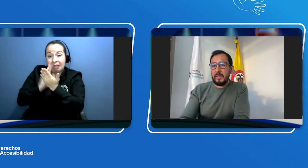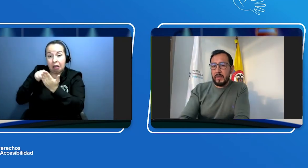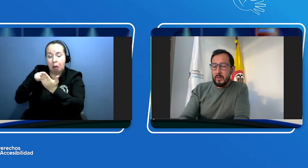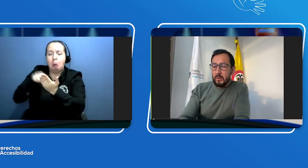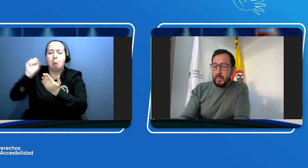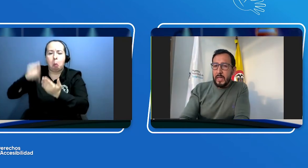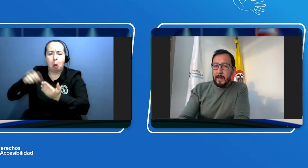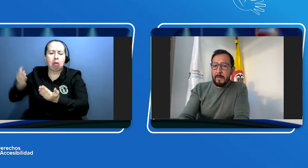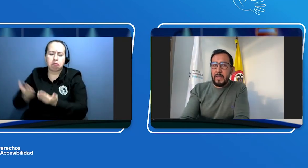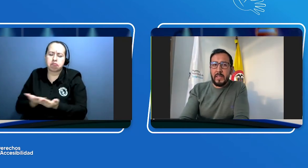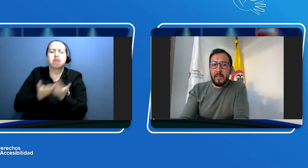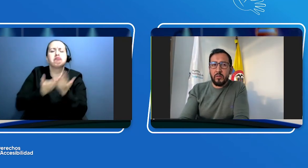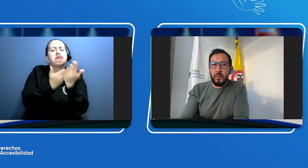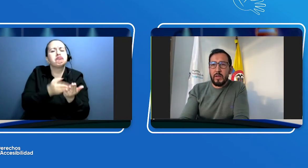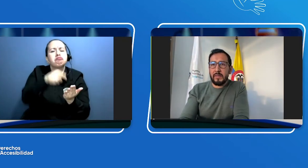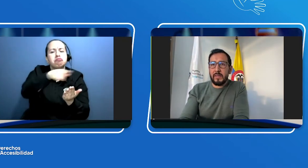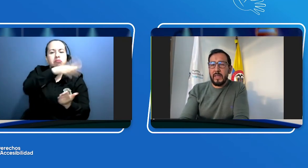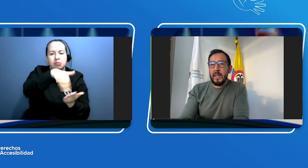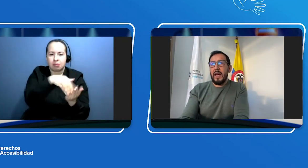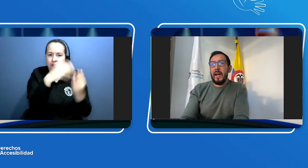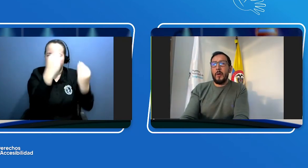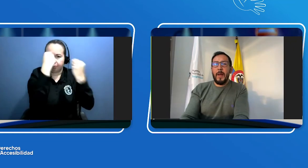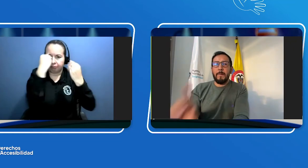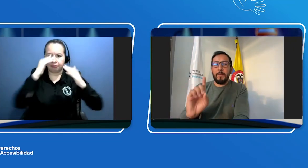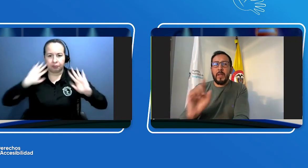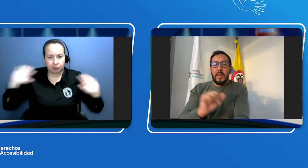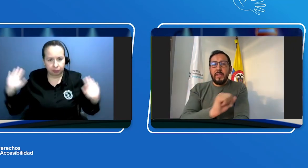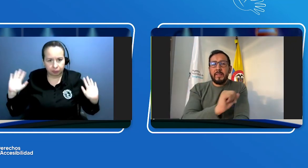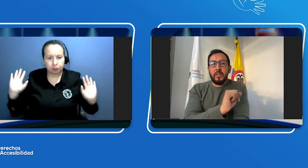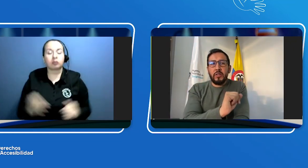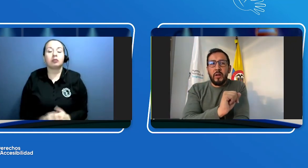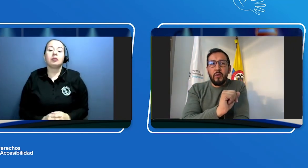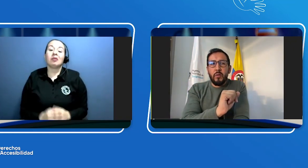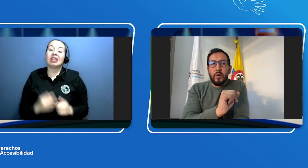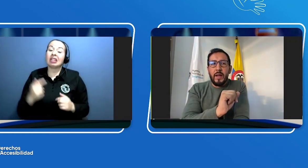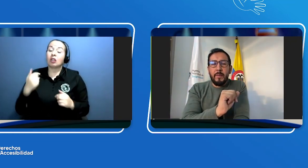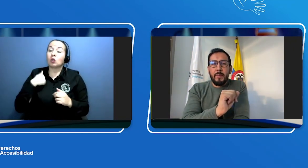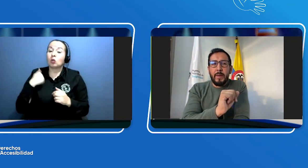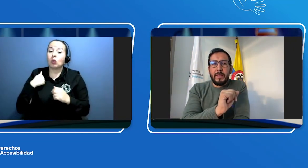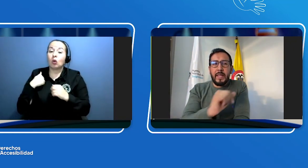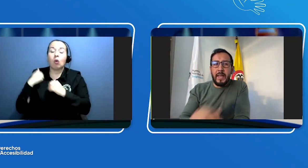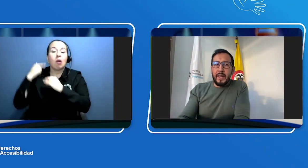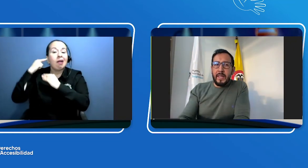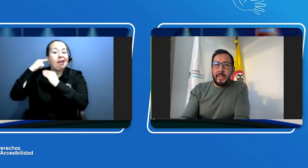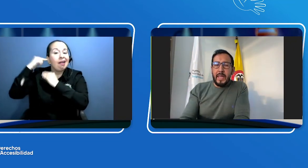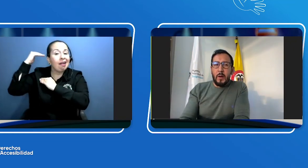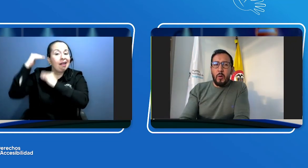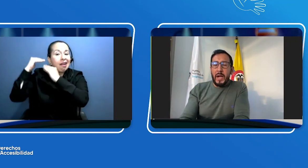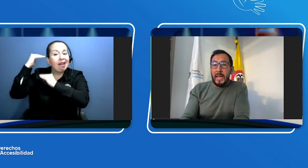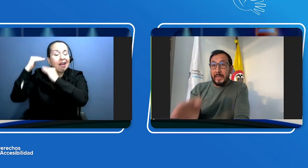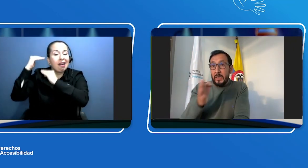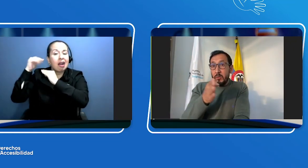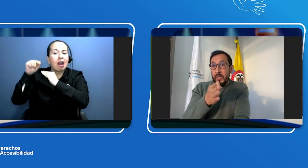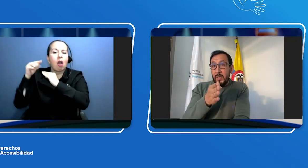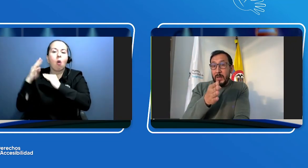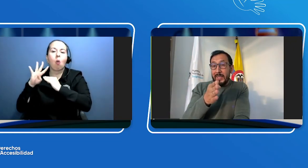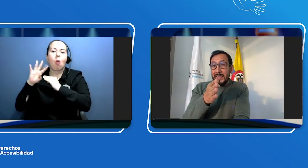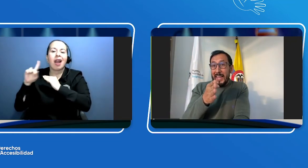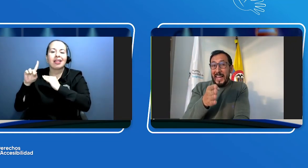centro de enseñanza automovilística. Ahora, si yo tengo una pérdida de 41 decibeles a